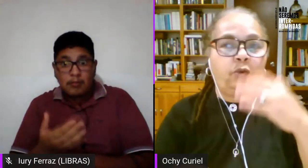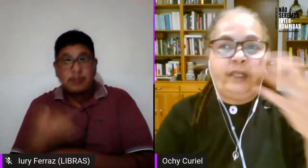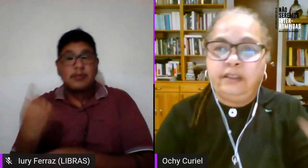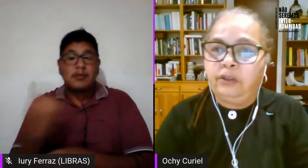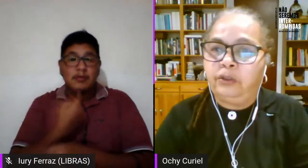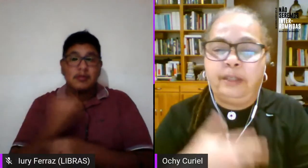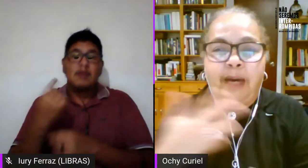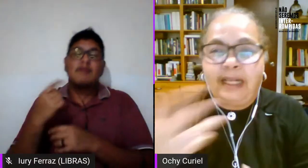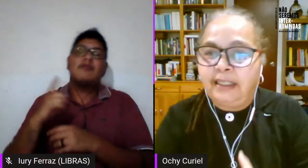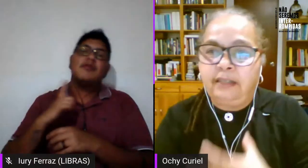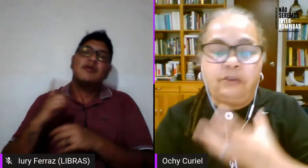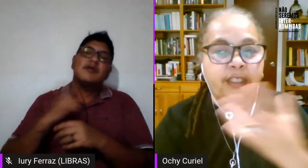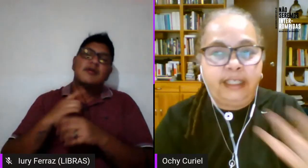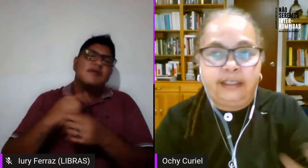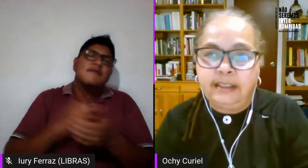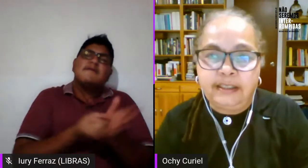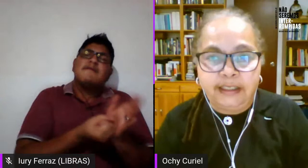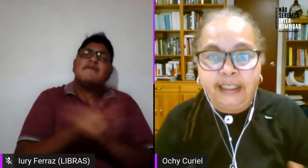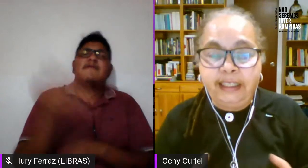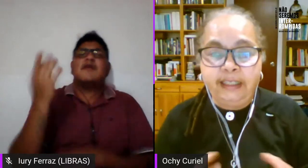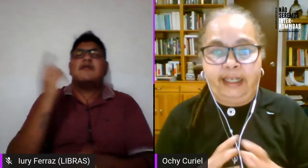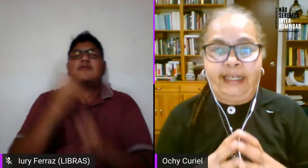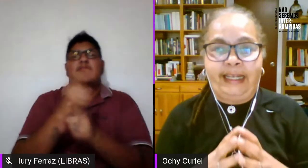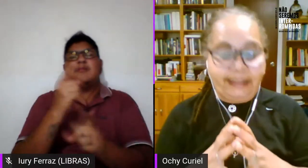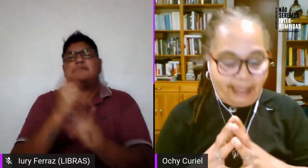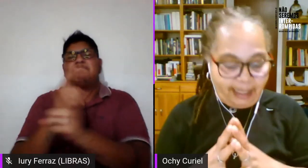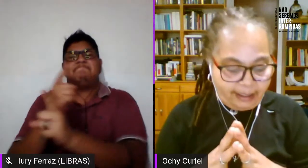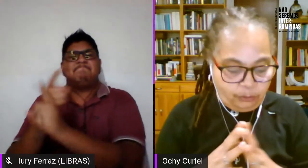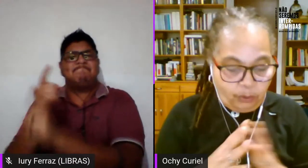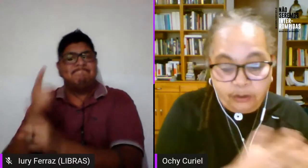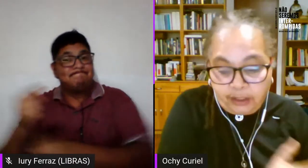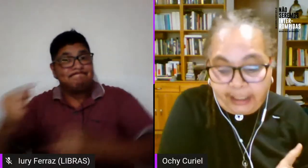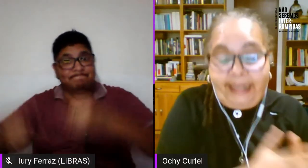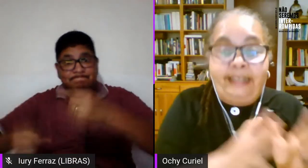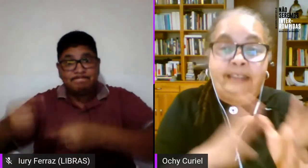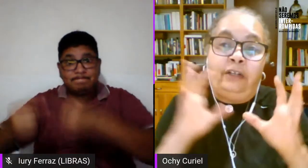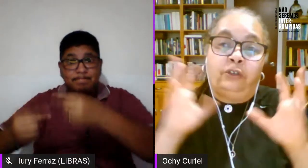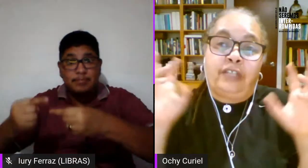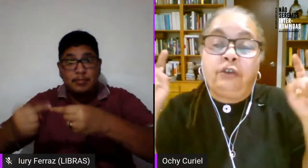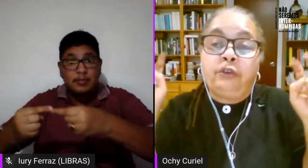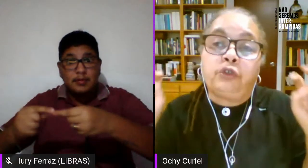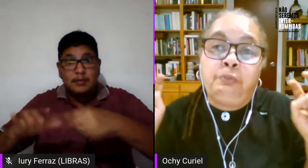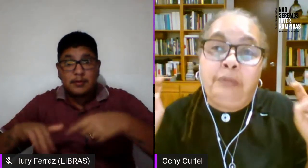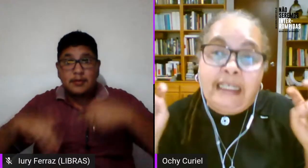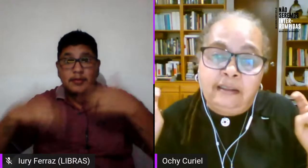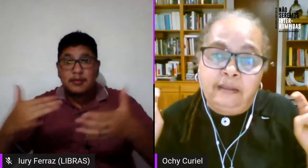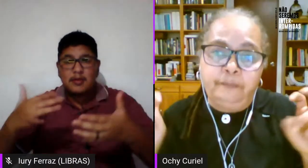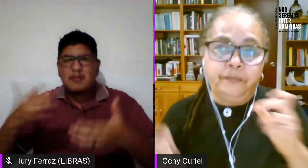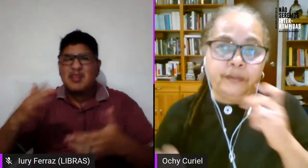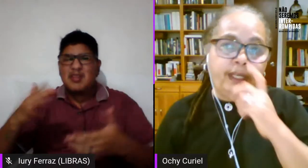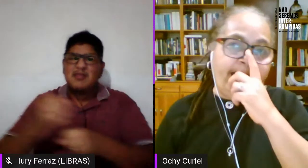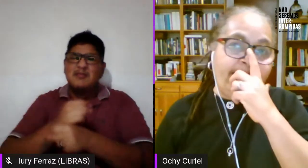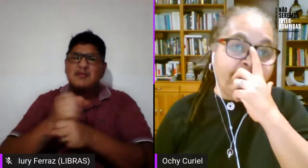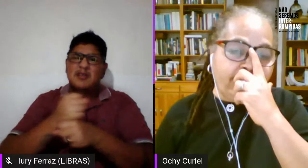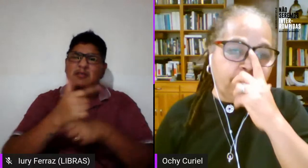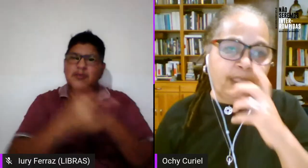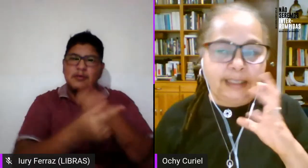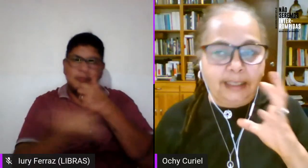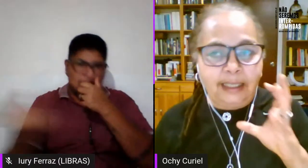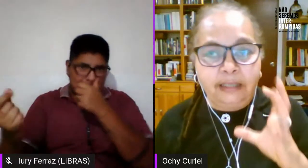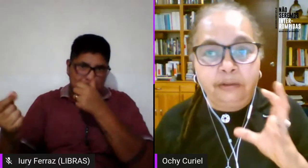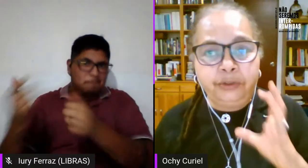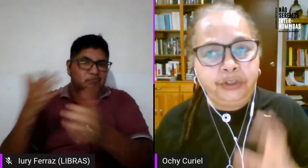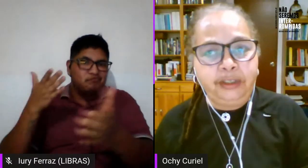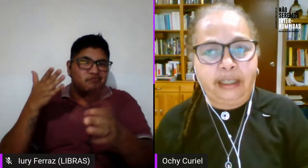de encuentros debates corrientes y en esta luego en los años 2000 entran